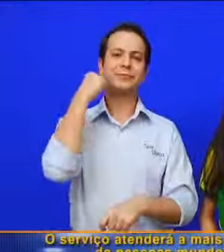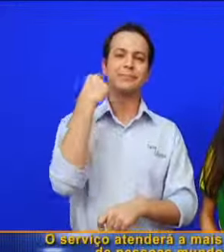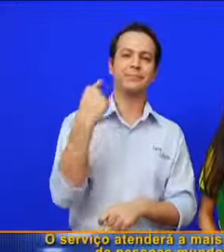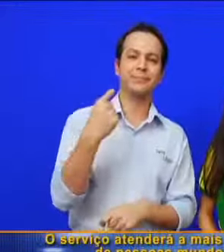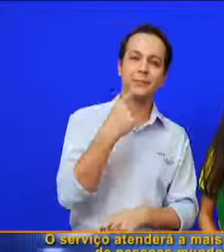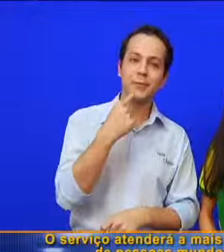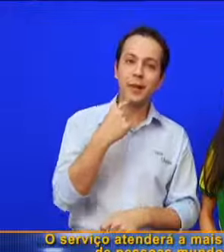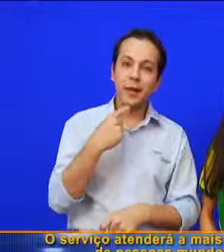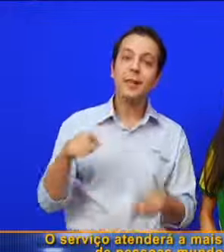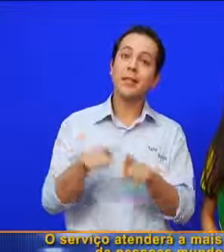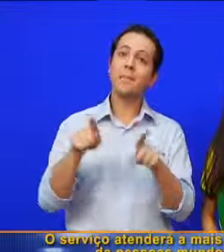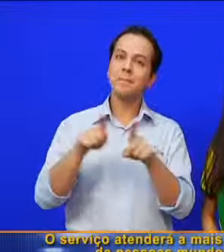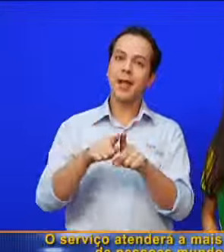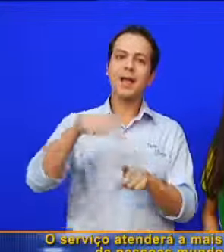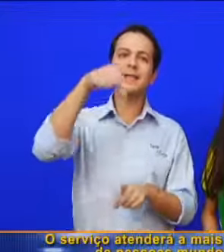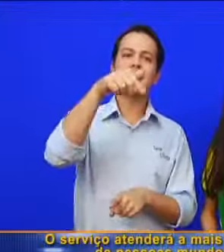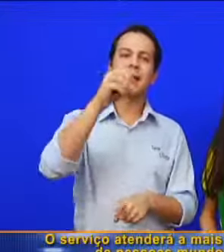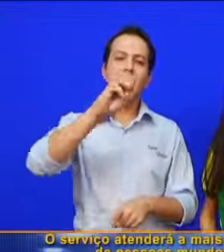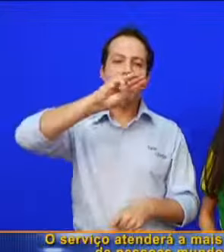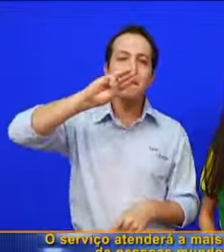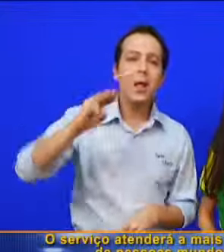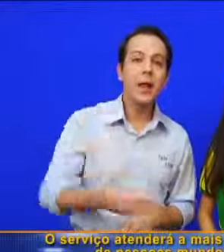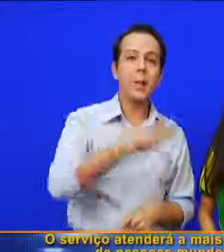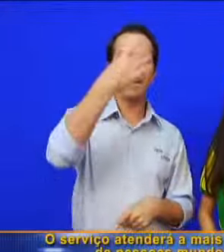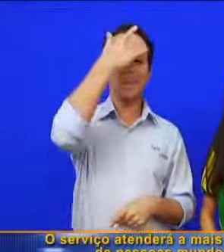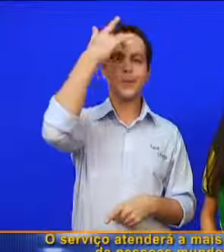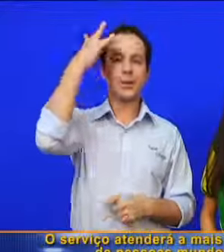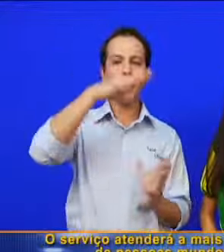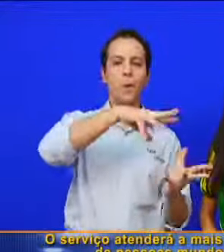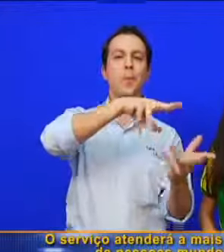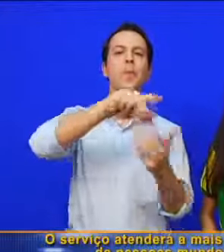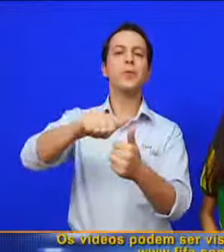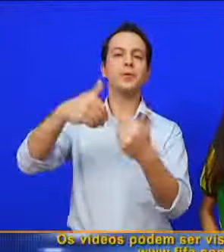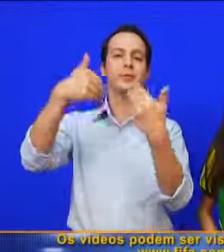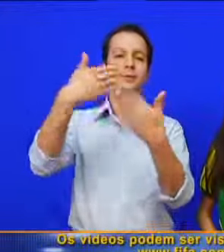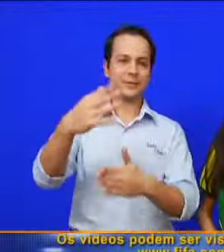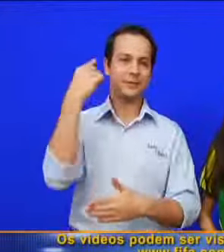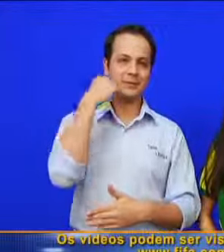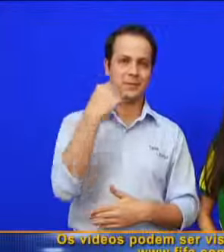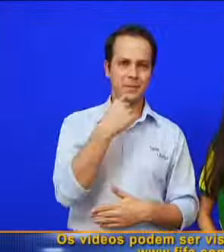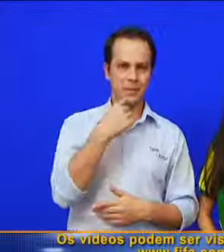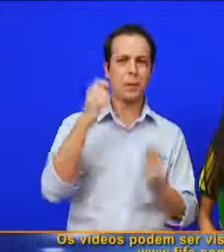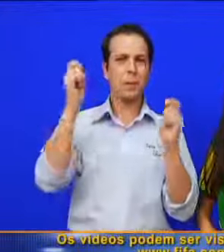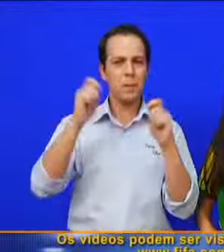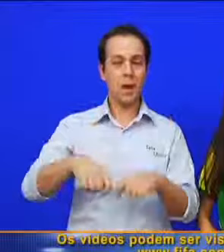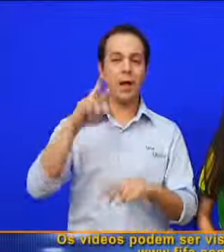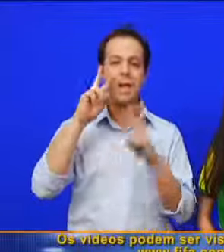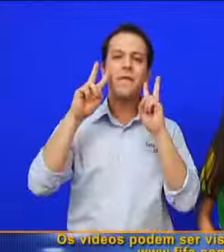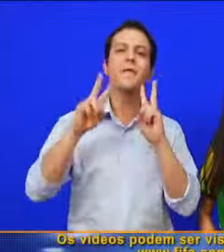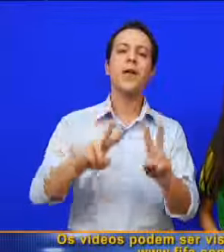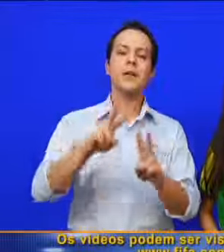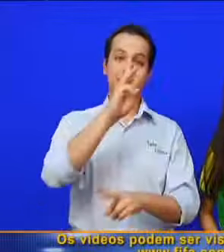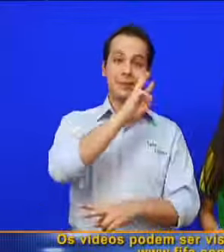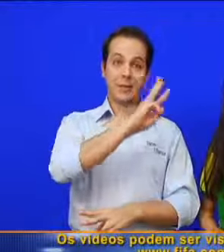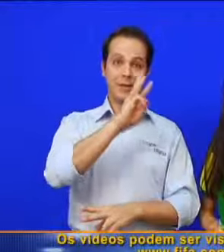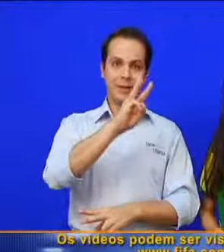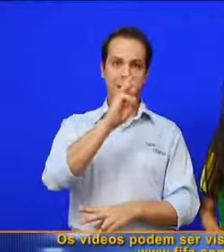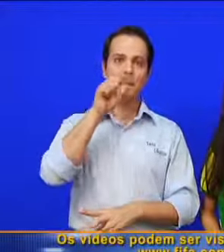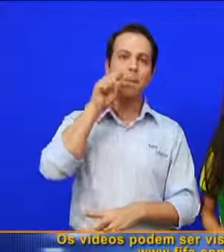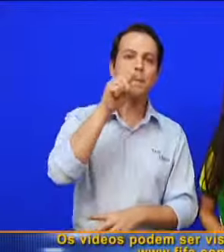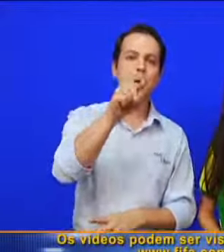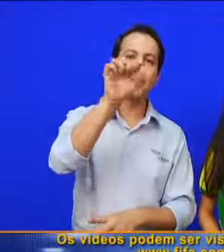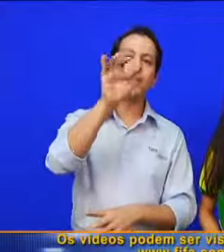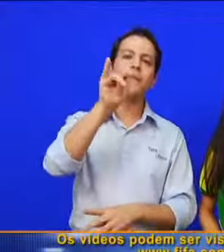O serviço atenderá a mais de 70 milhões de pessoas mundo afora. Os vídeos podem ser vistos pelo site www